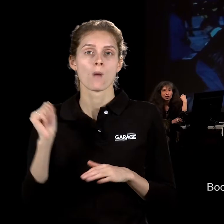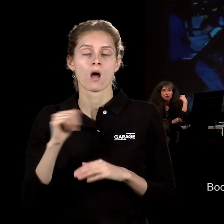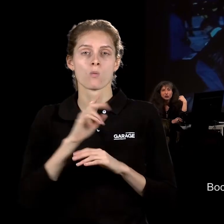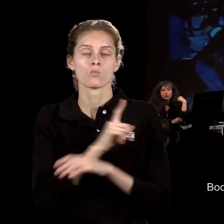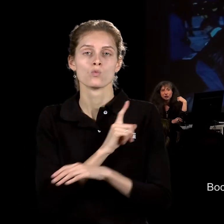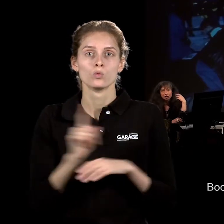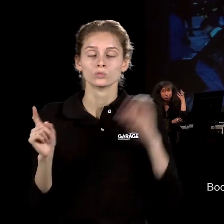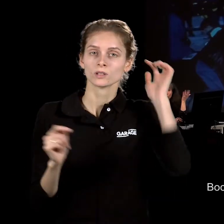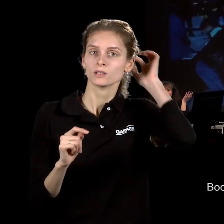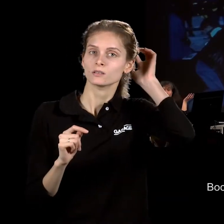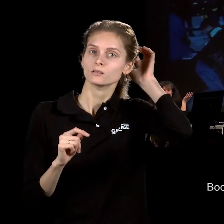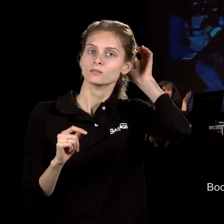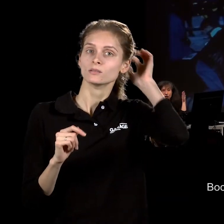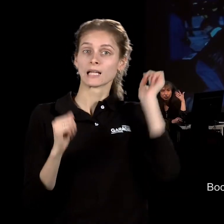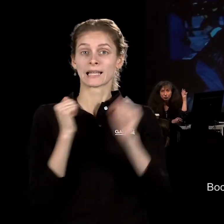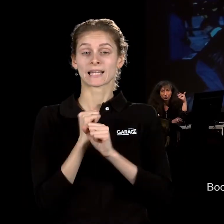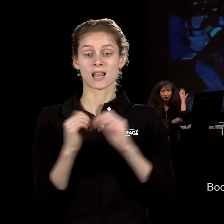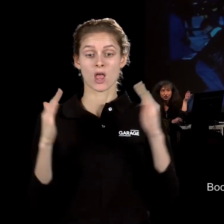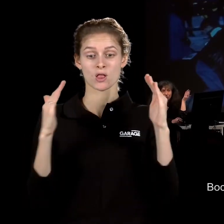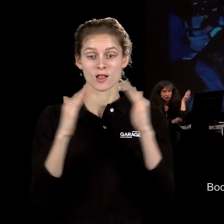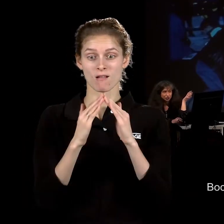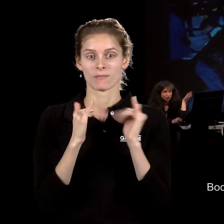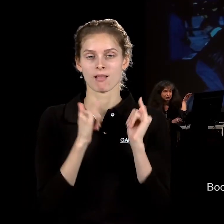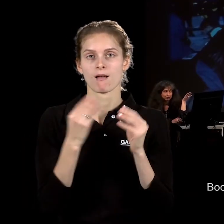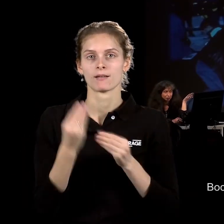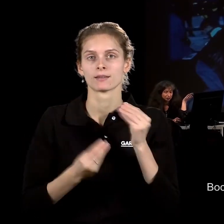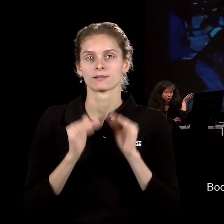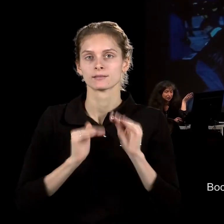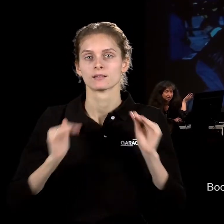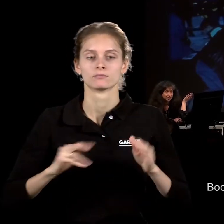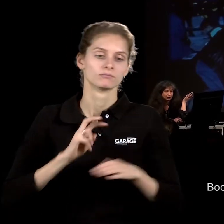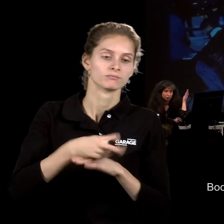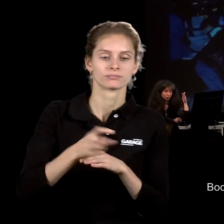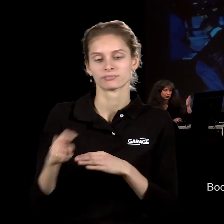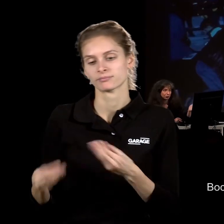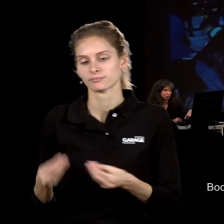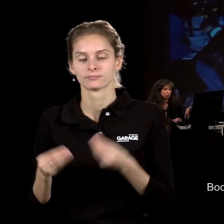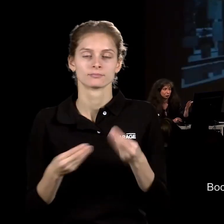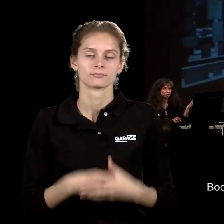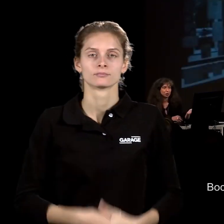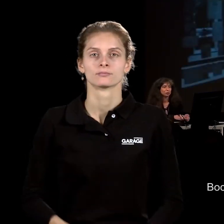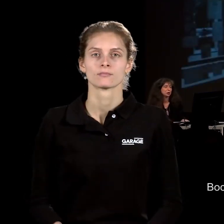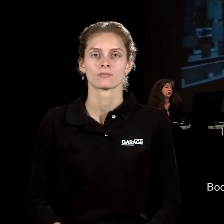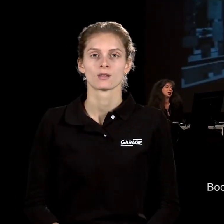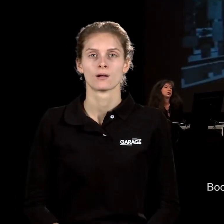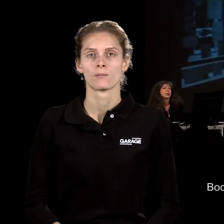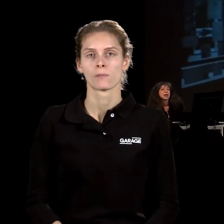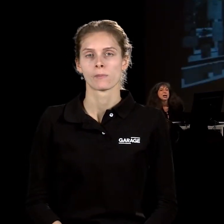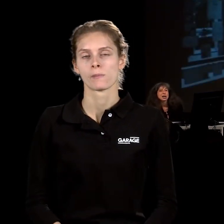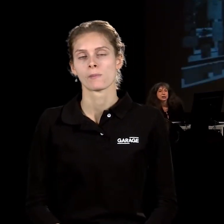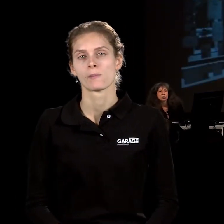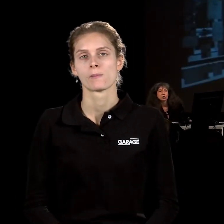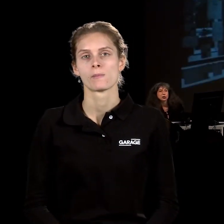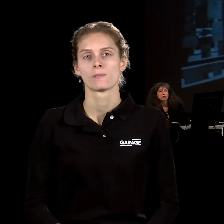Воссоздаёт как домик для игры, как домик на детской площадке, в котором действительно есть дети, которые там что-то, чем они могут заняться.